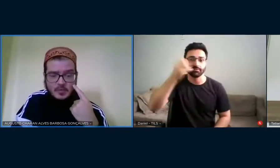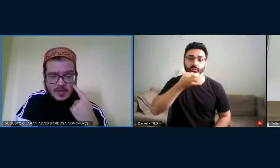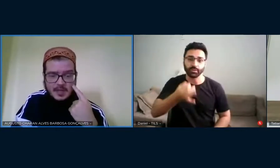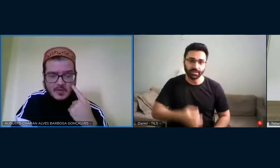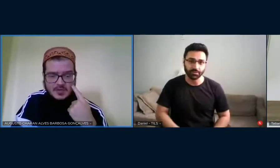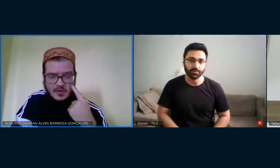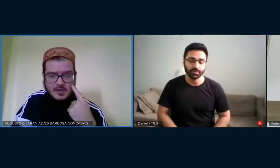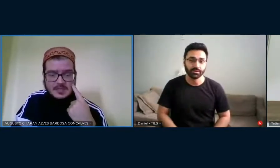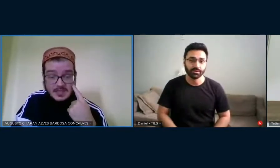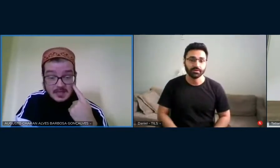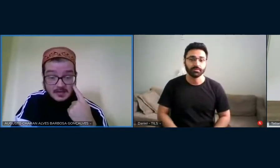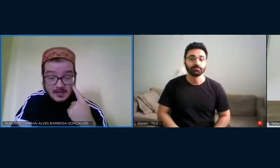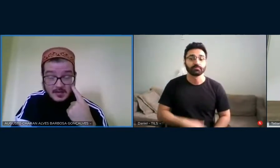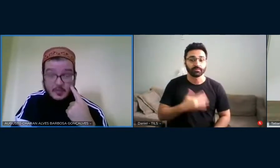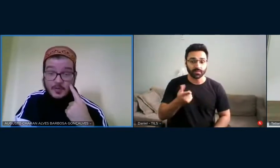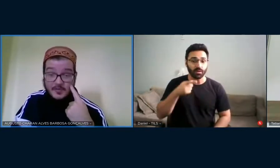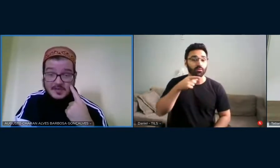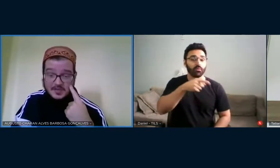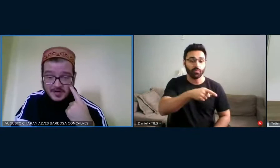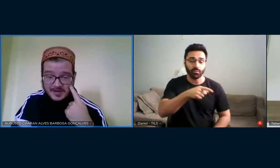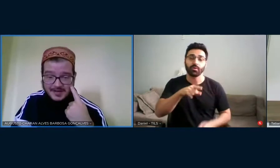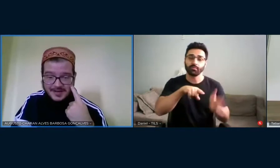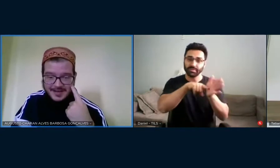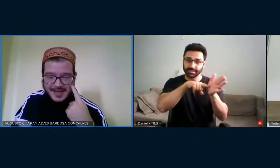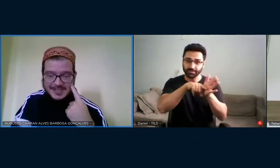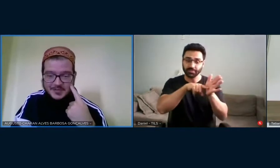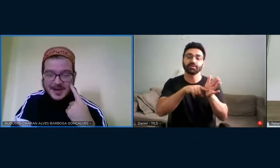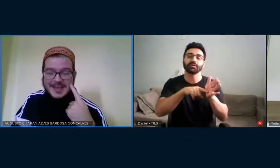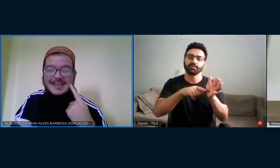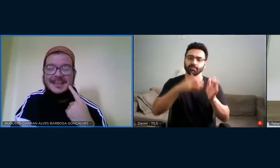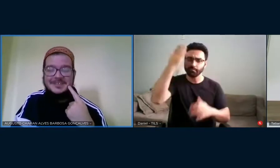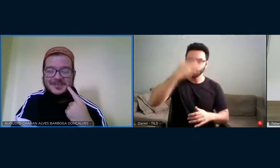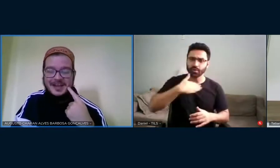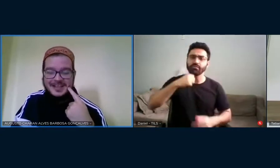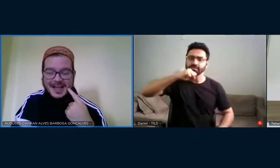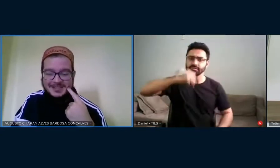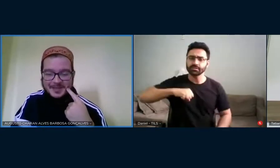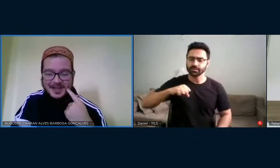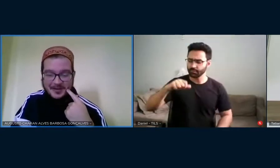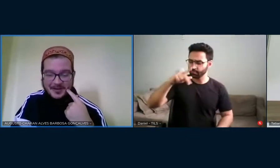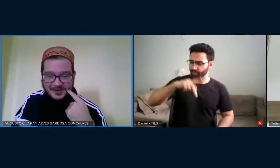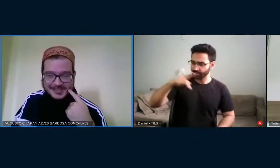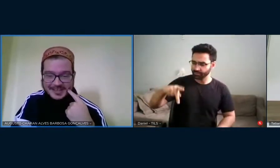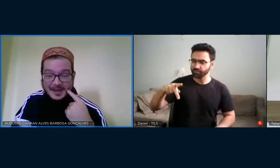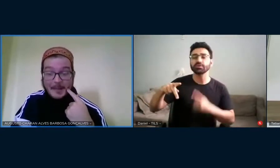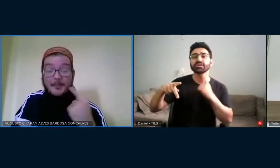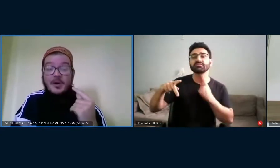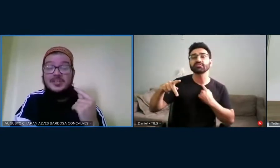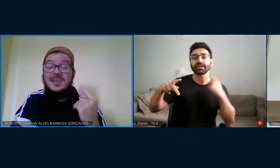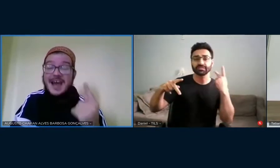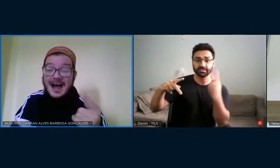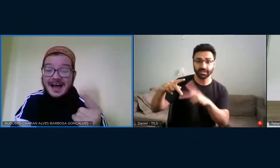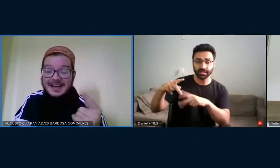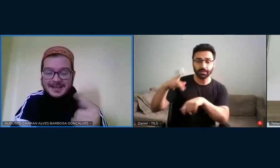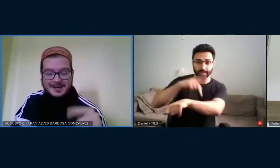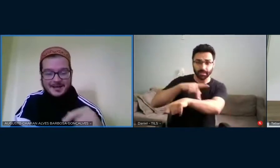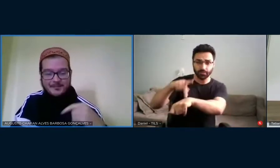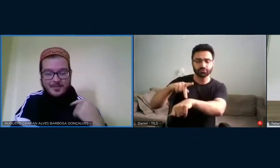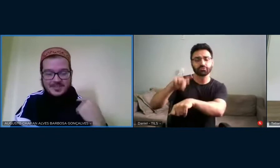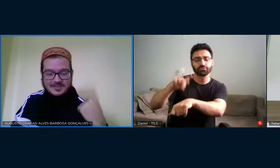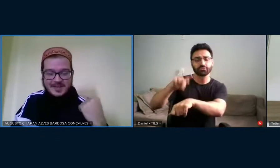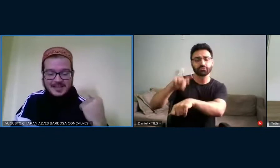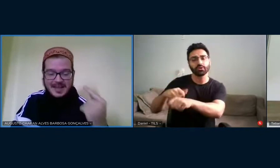pesquisadora demonstrou que sim, o professor, em sua intencionalidade pedagógica, pode guiar,